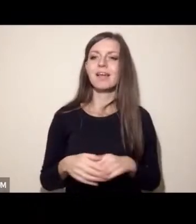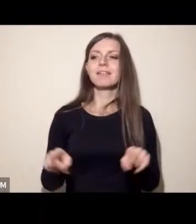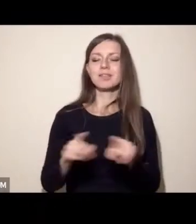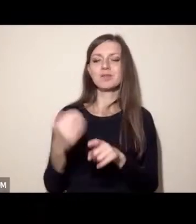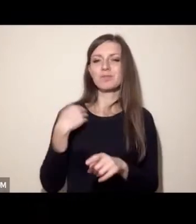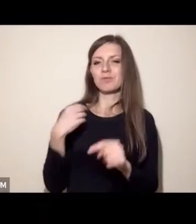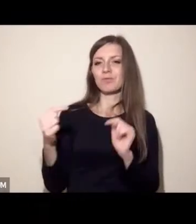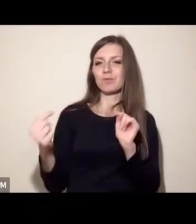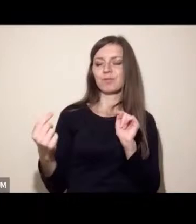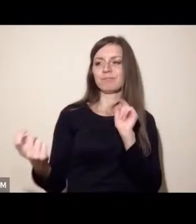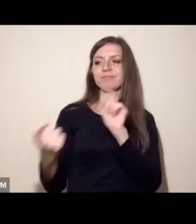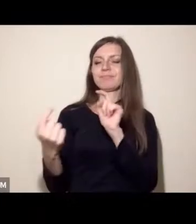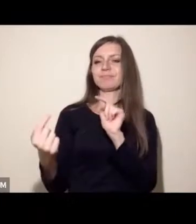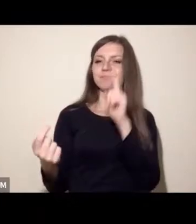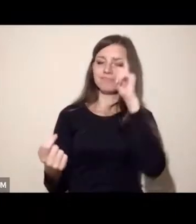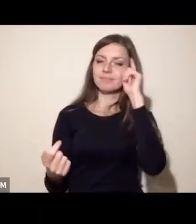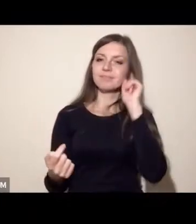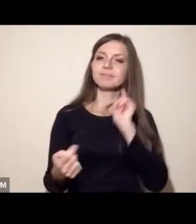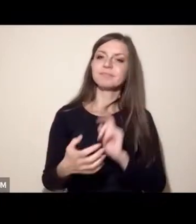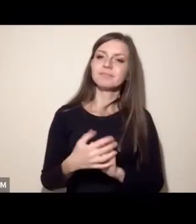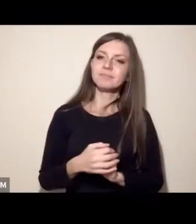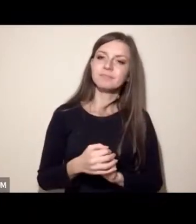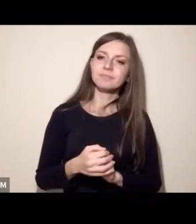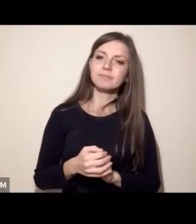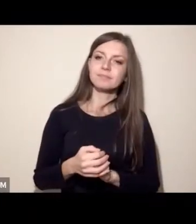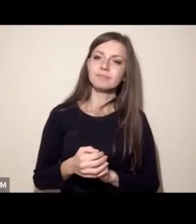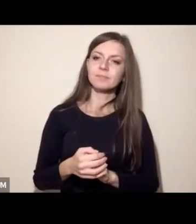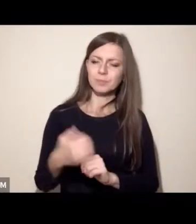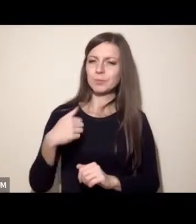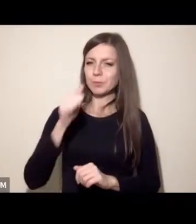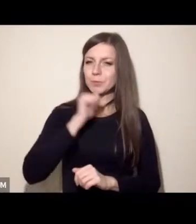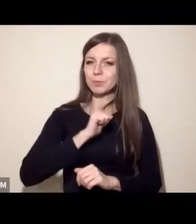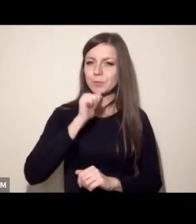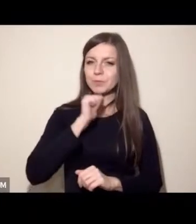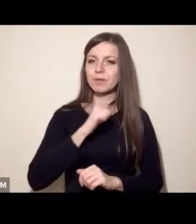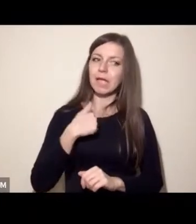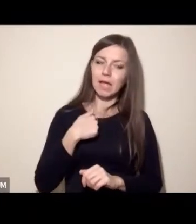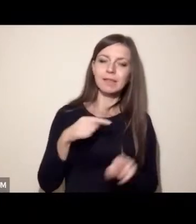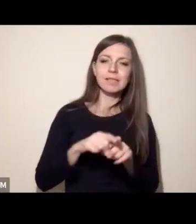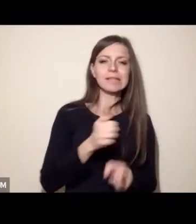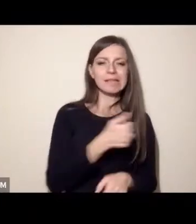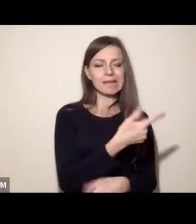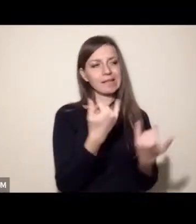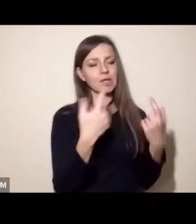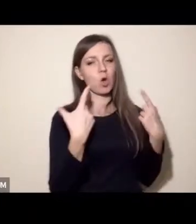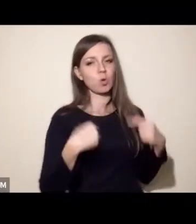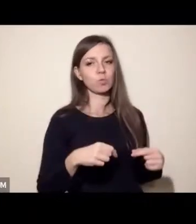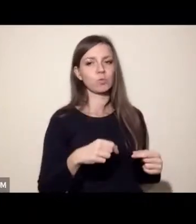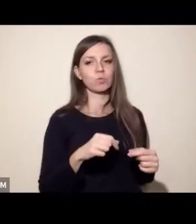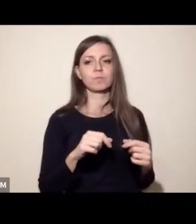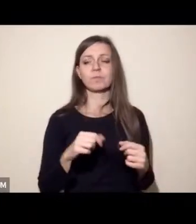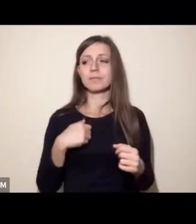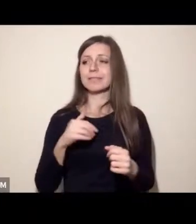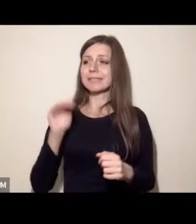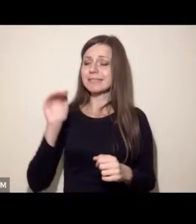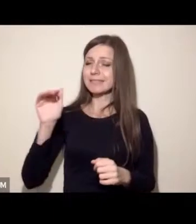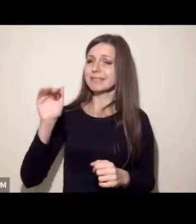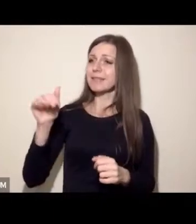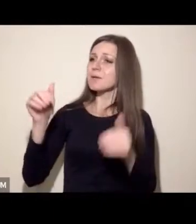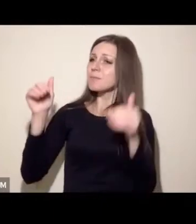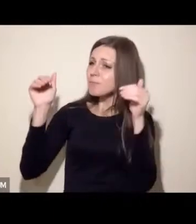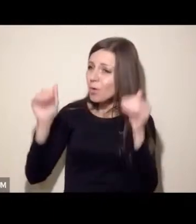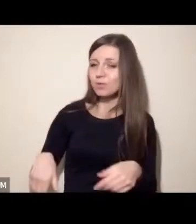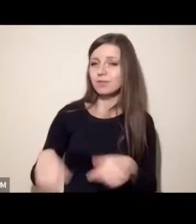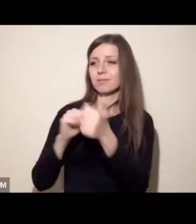konfrontacja, gdzie próbowaliśmy, ja i kilka innych osób, perswadować, że to jest realne i